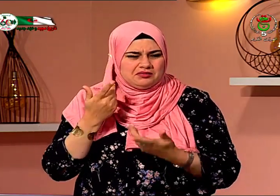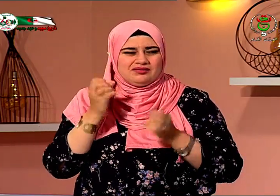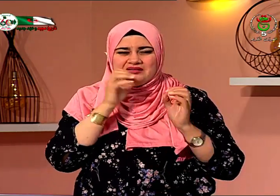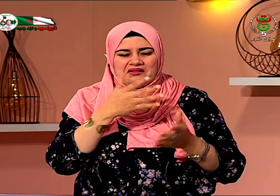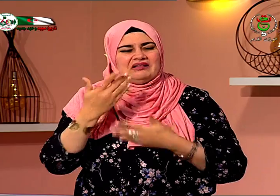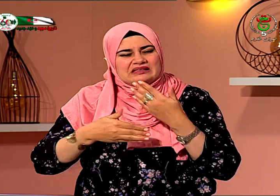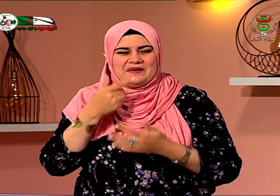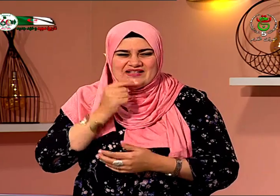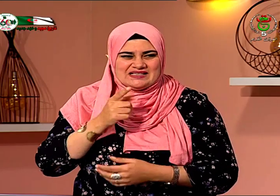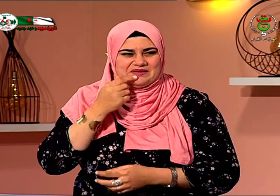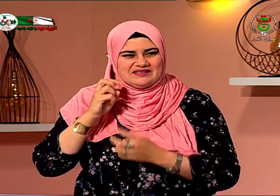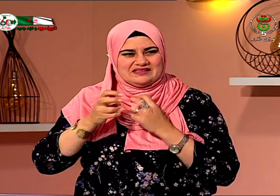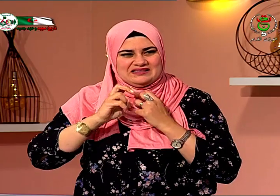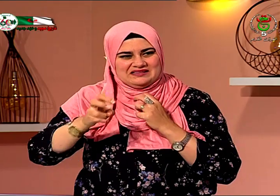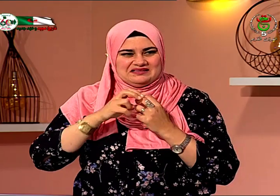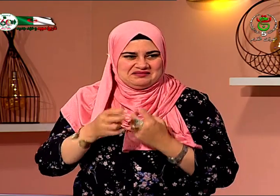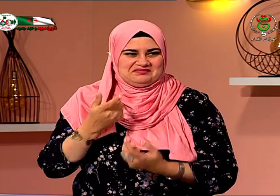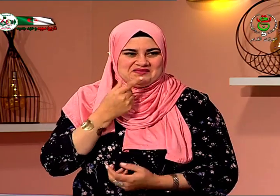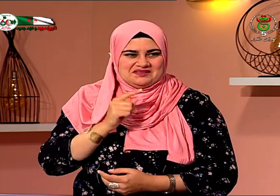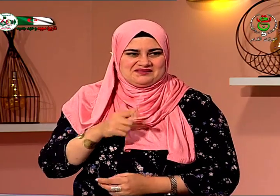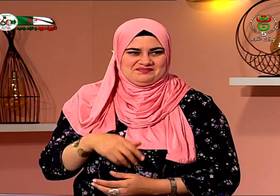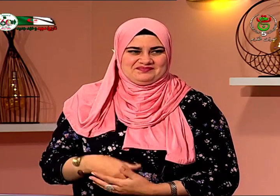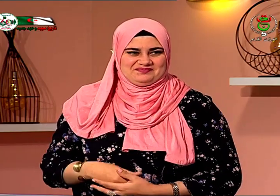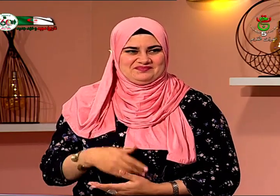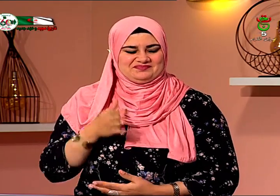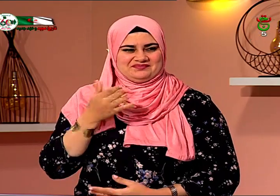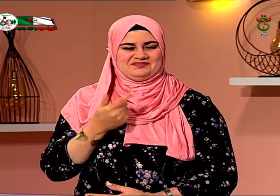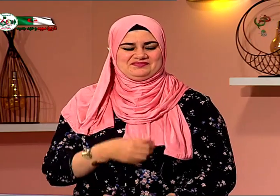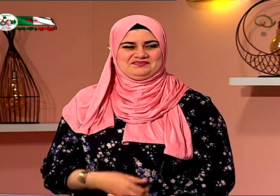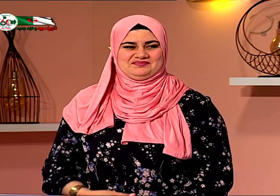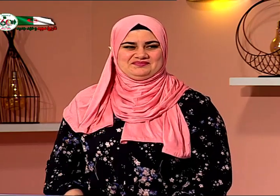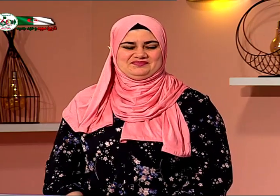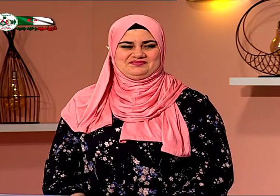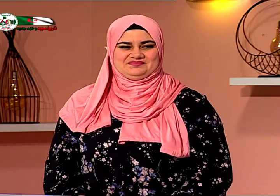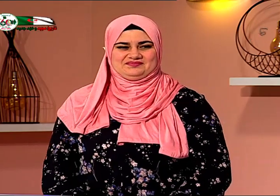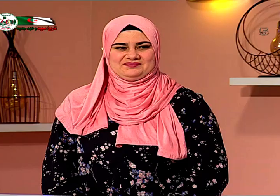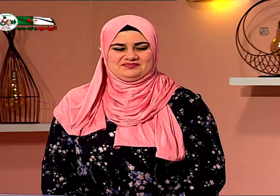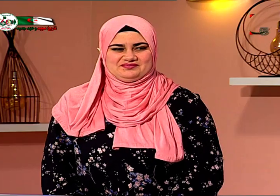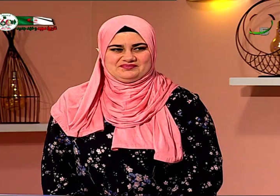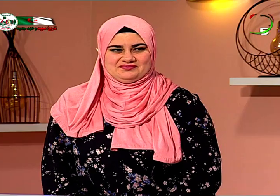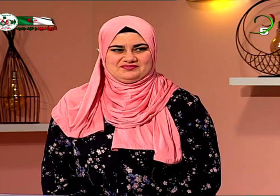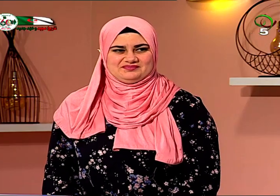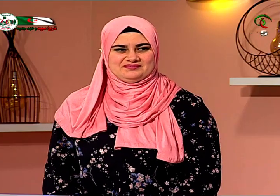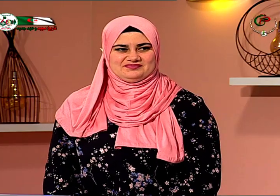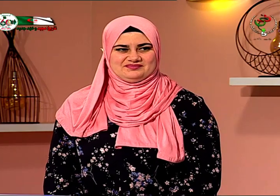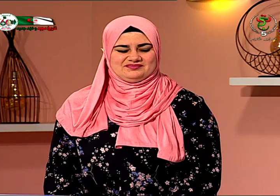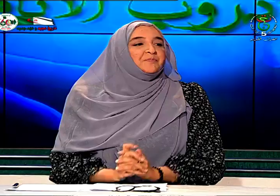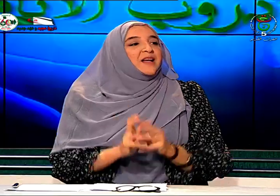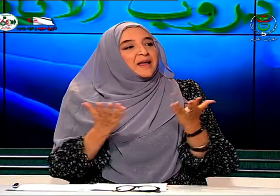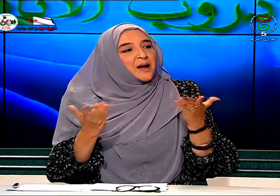وكانت دائما تساعدني يعني هذه الحكاية فقط لكي أفهمكم مدى مساعدة أختي نعم